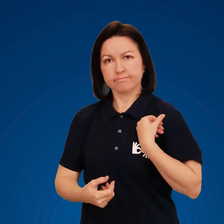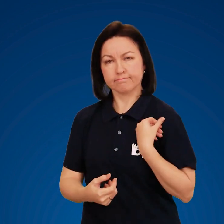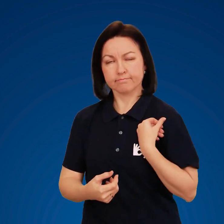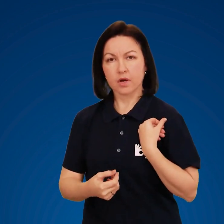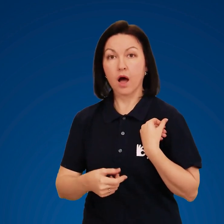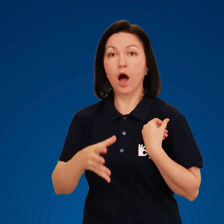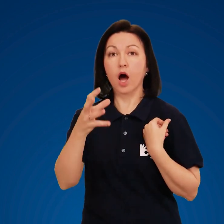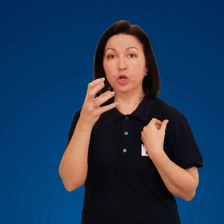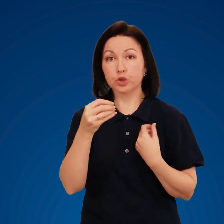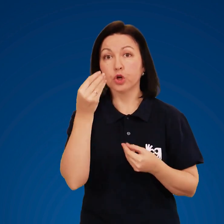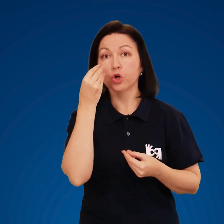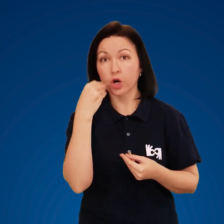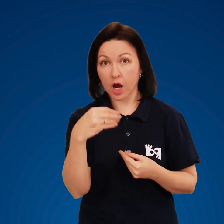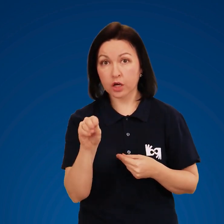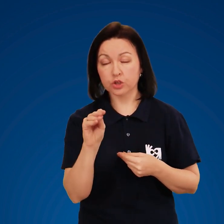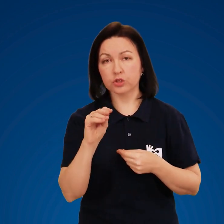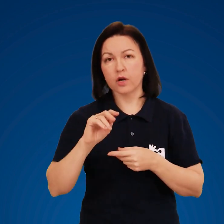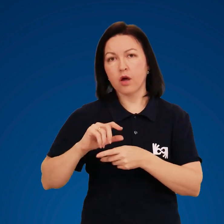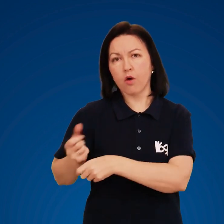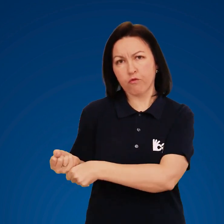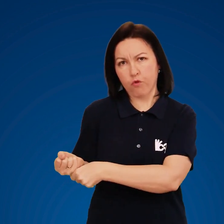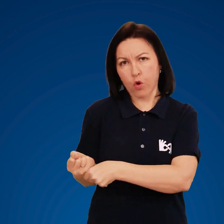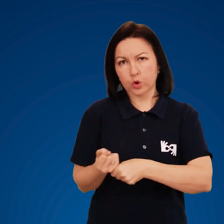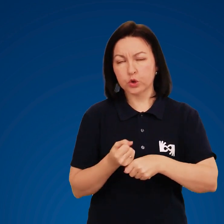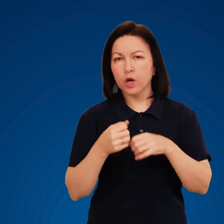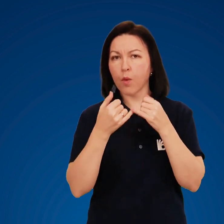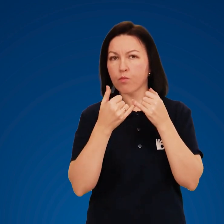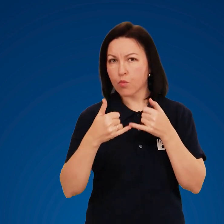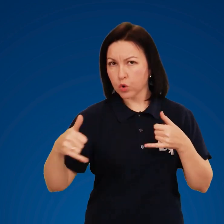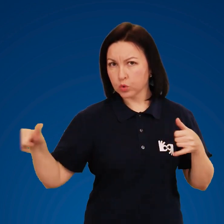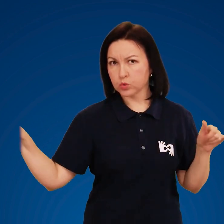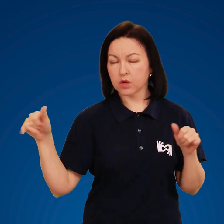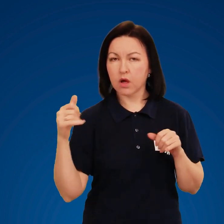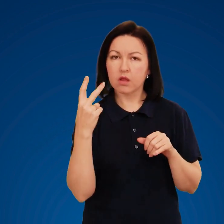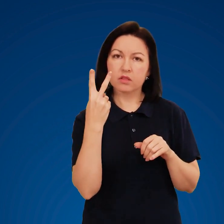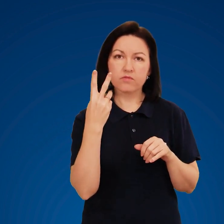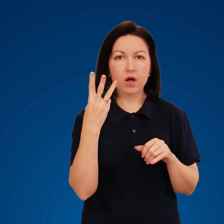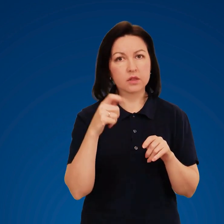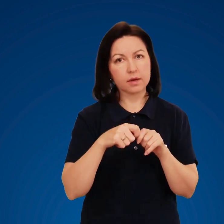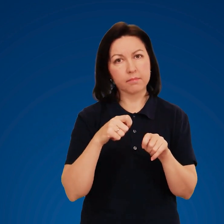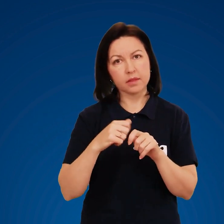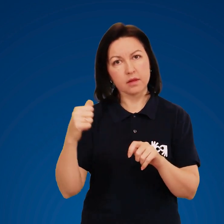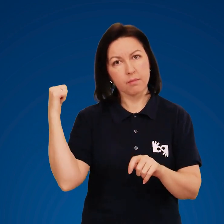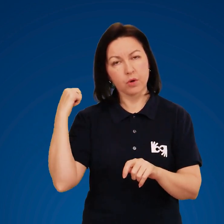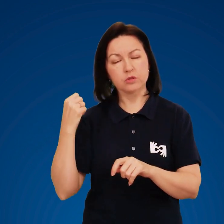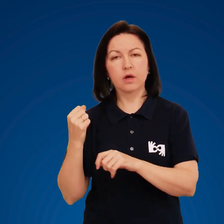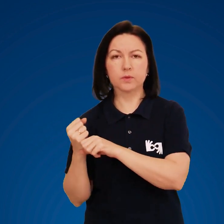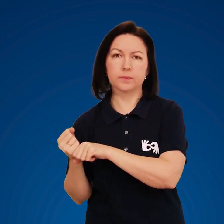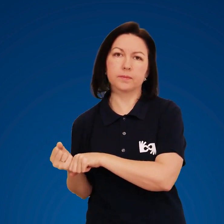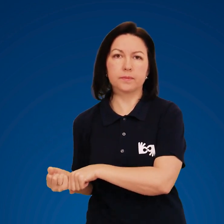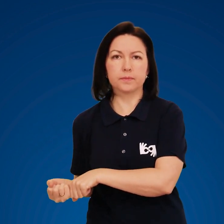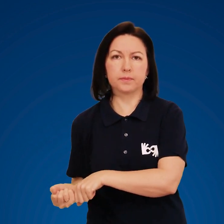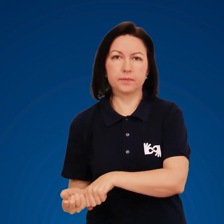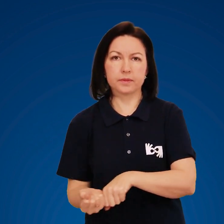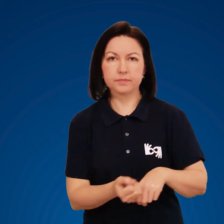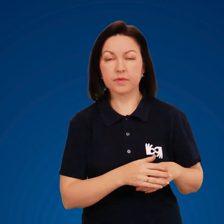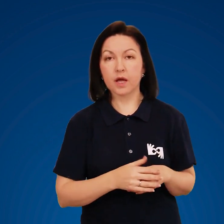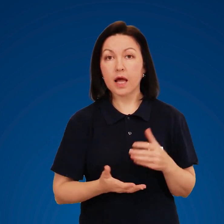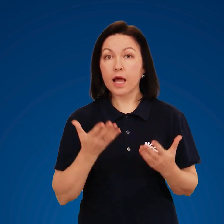Рюкзак повісте лише на одне плече, а краще волочіть на мотусті на 2-3 метра